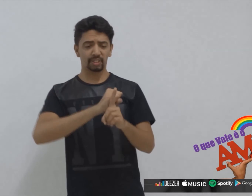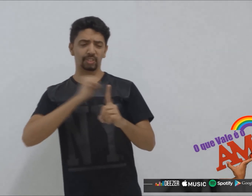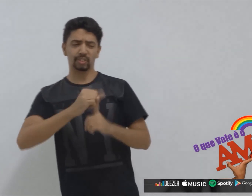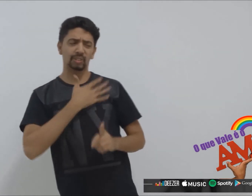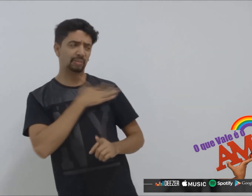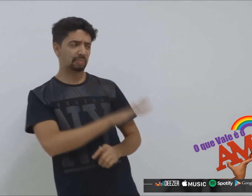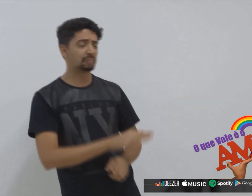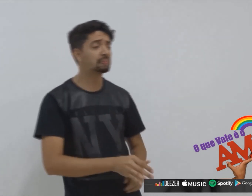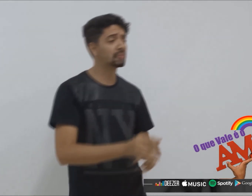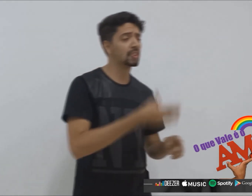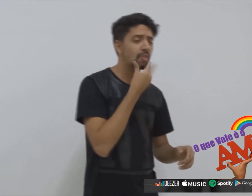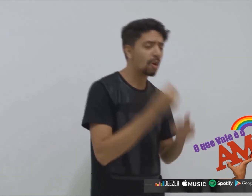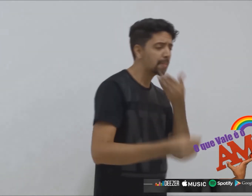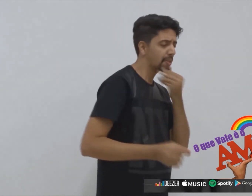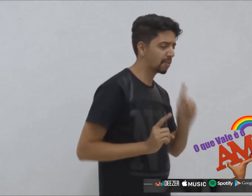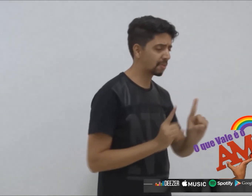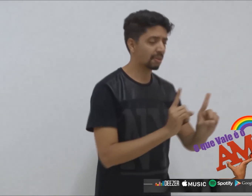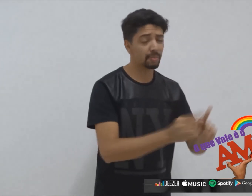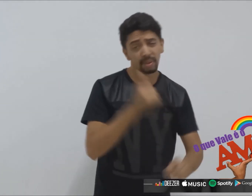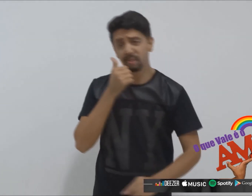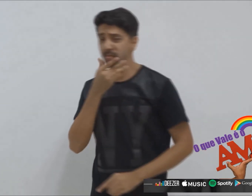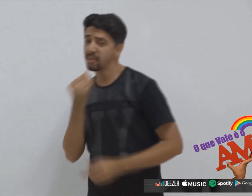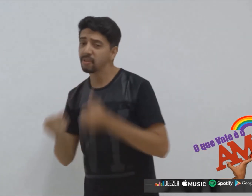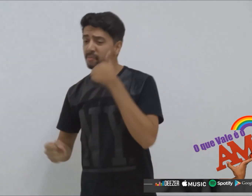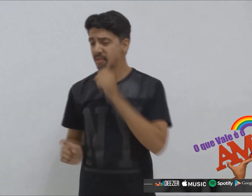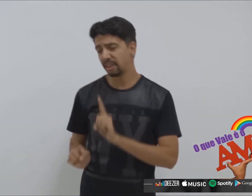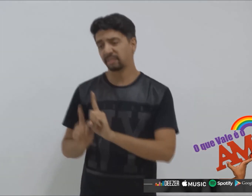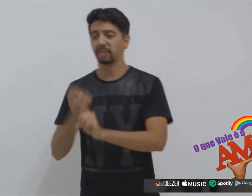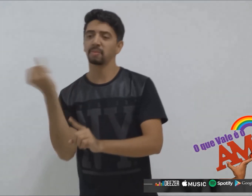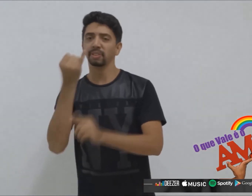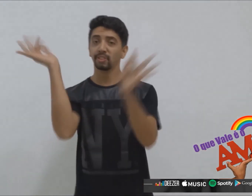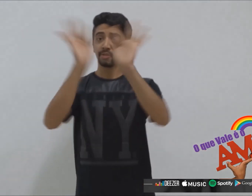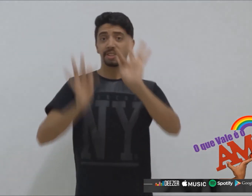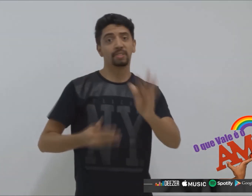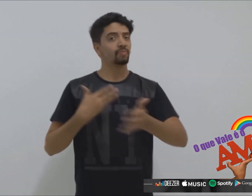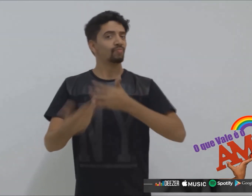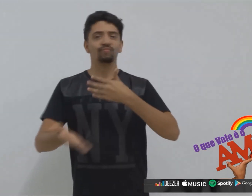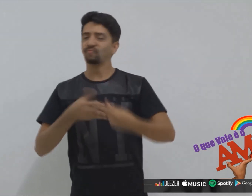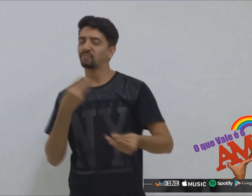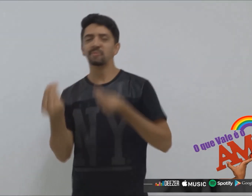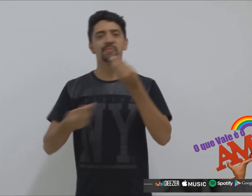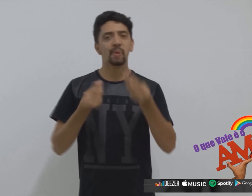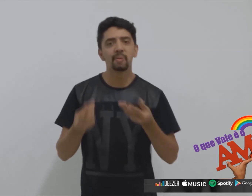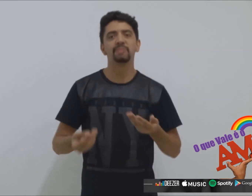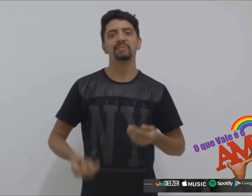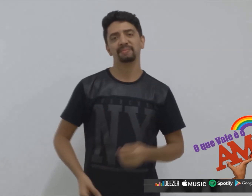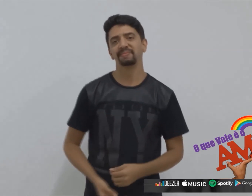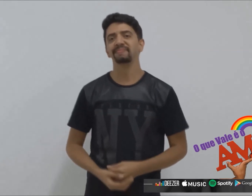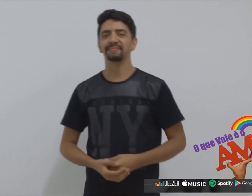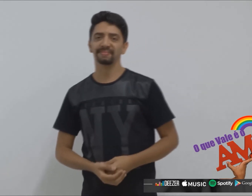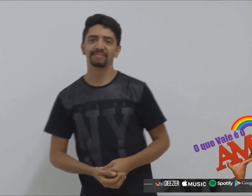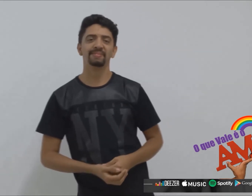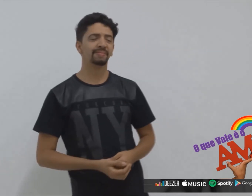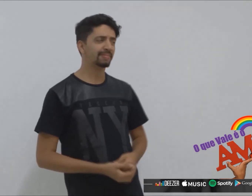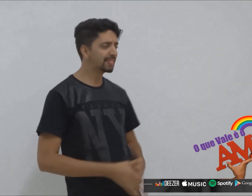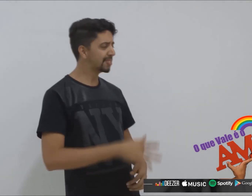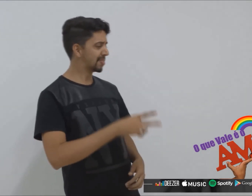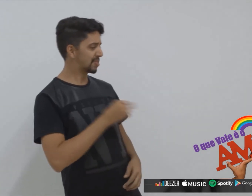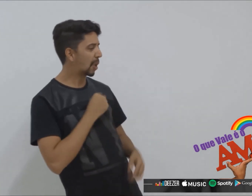Mole com homem, homem com mulher Quem importa se feliz, não importa como é Pisa menos É só isso,